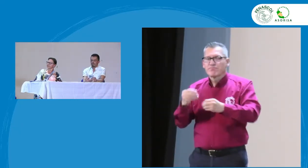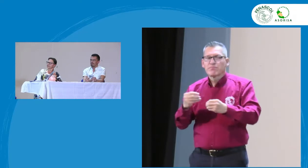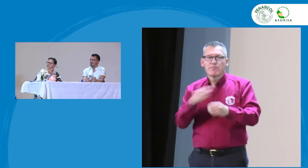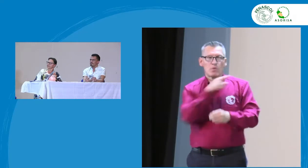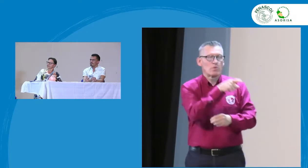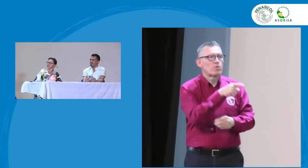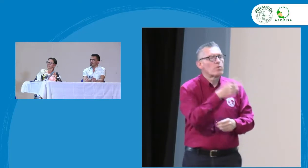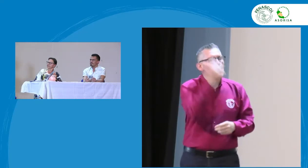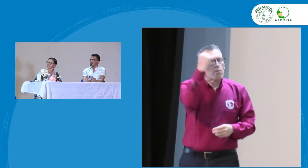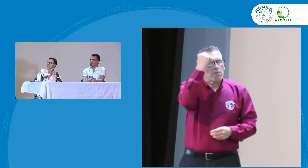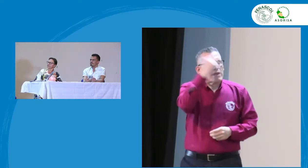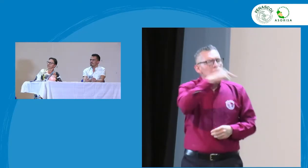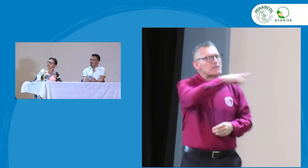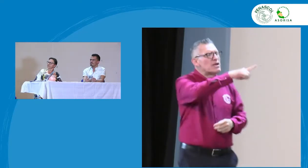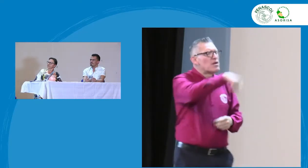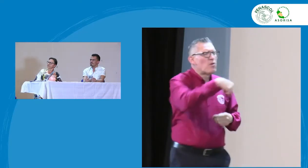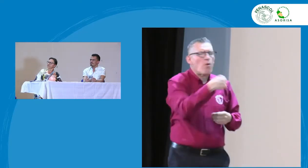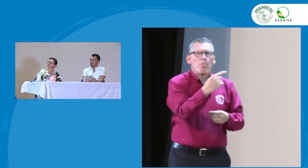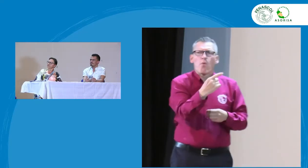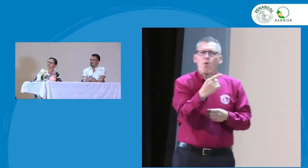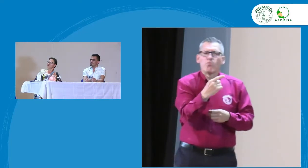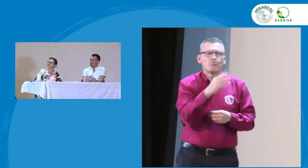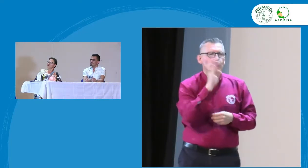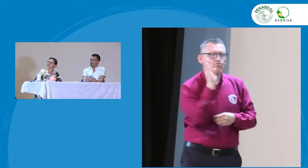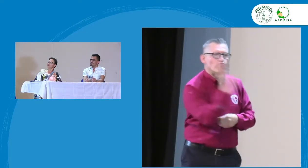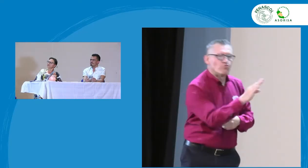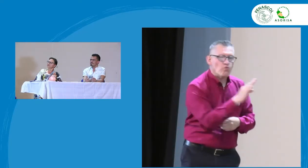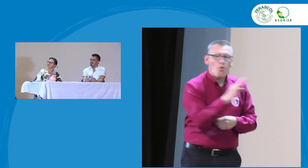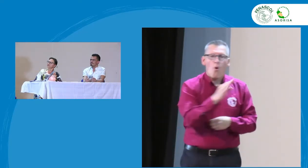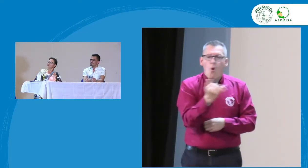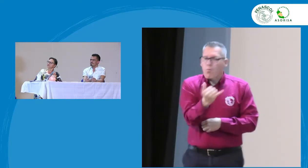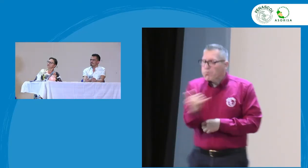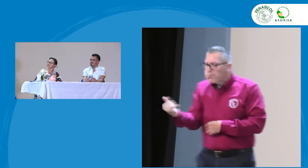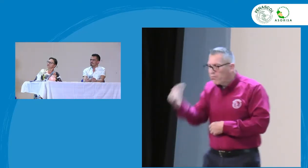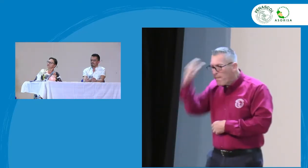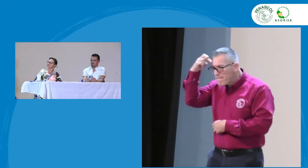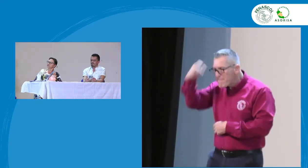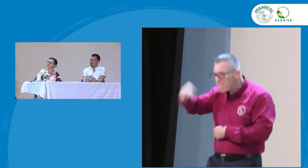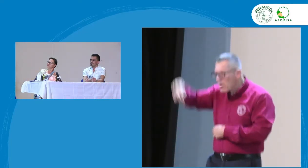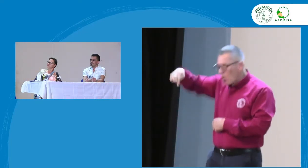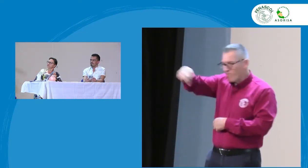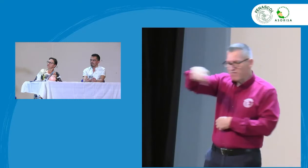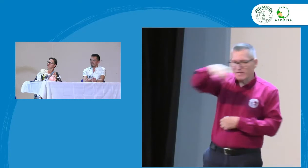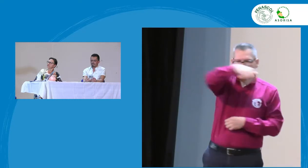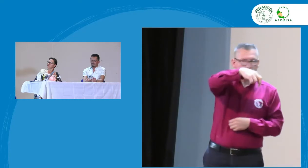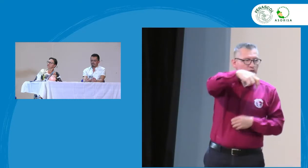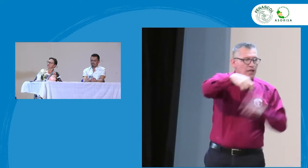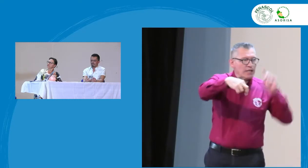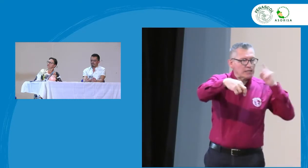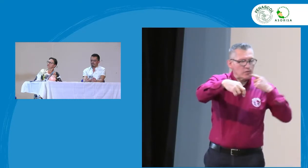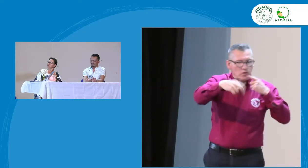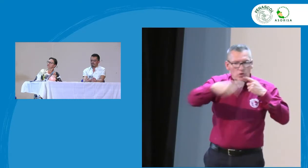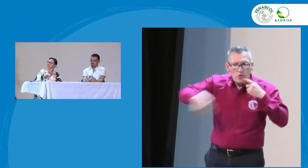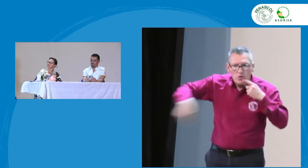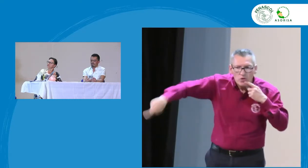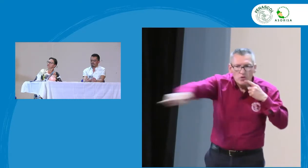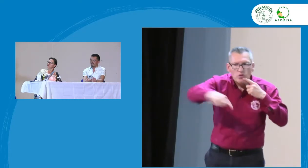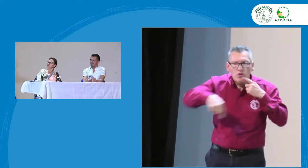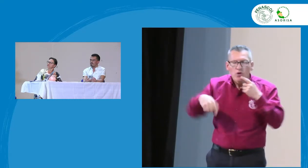esta asociación que conglomera a varios profesionales sordos en el sector educativo, ¿cómo ven ustedes